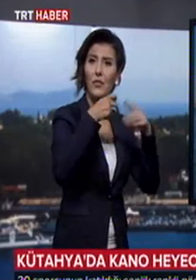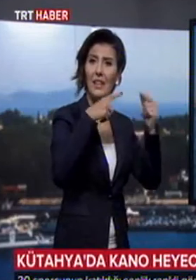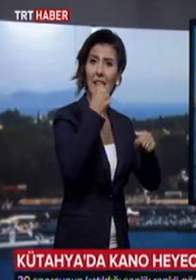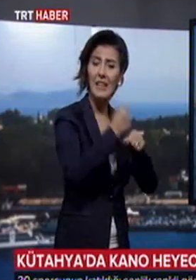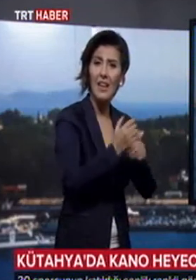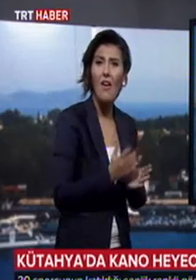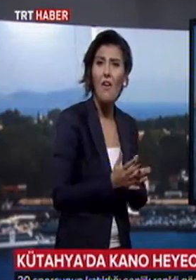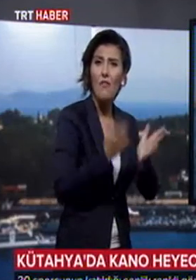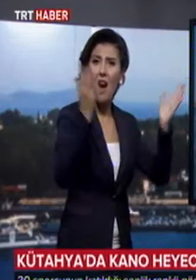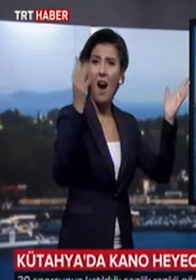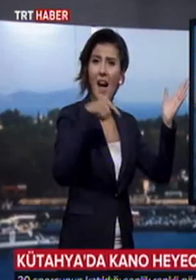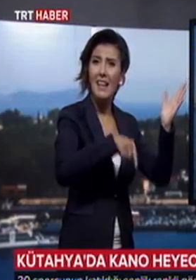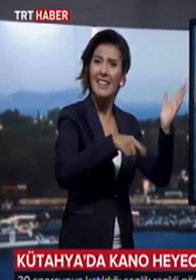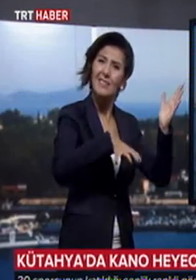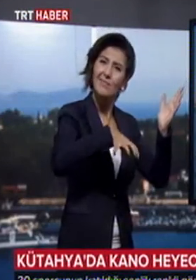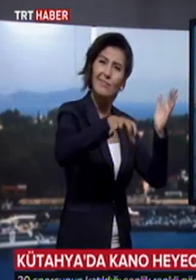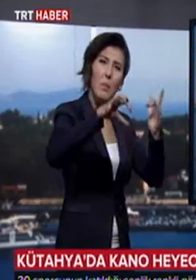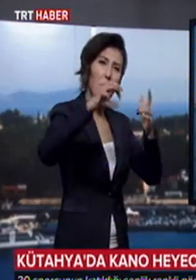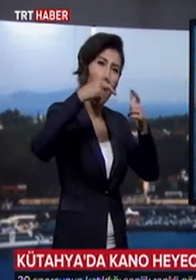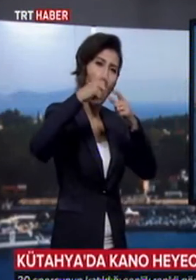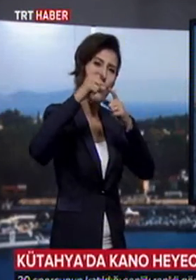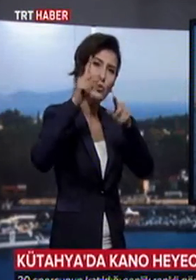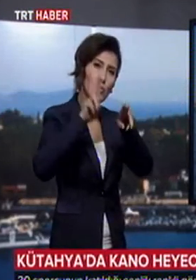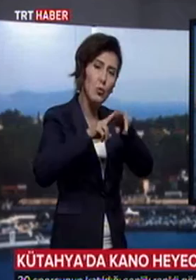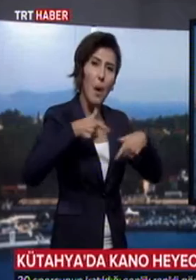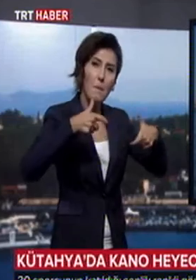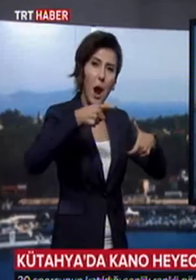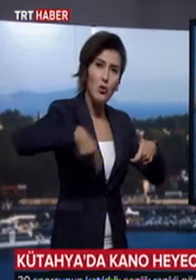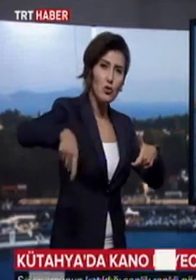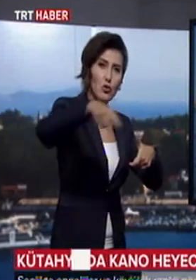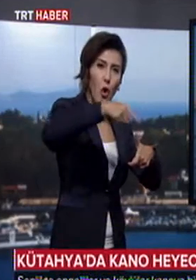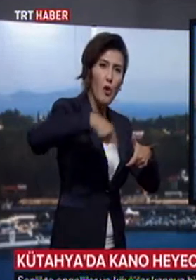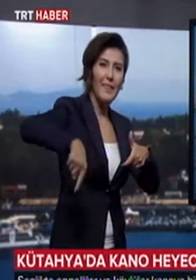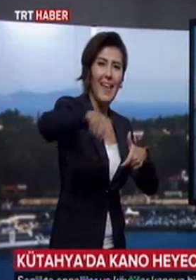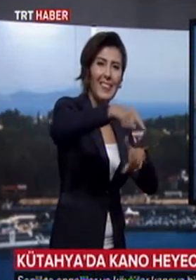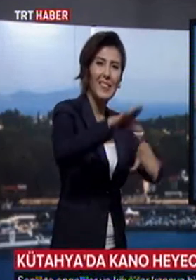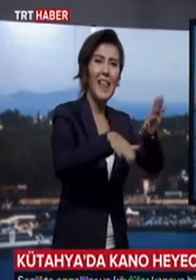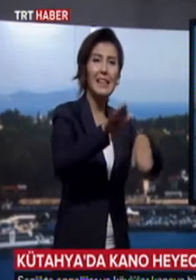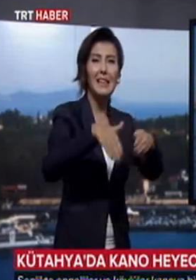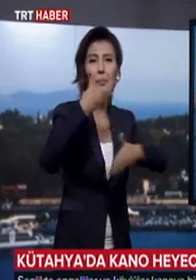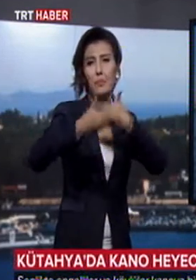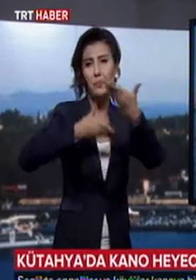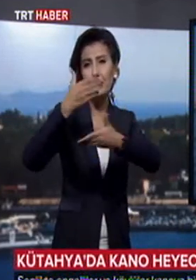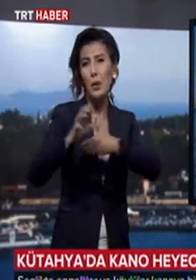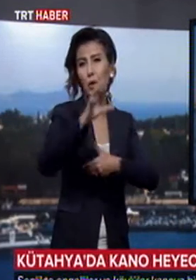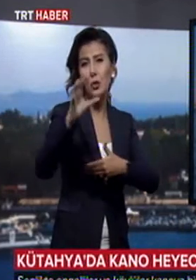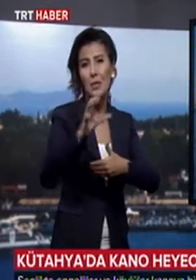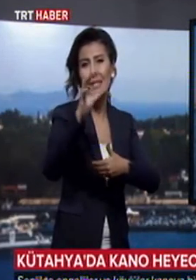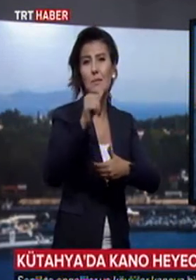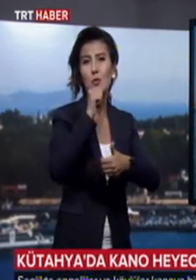Borsuk Baraj Gölü ile çevresini tanıtabilmek. Buraya turizme, sporlarına kazandırabilmek. Biz de bu amaçla bir kıvılcım çaktık. Ama